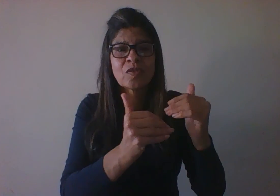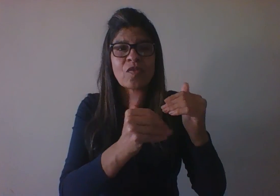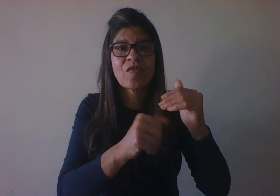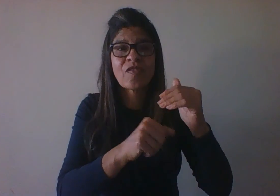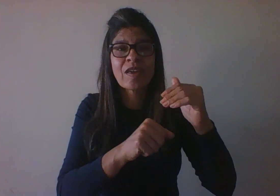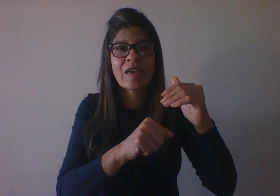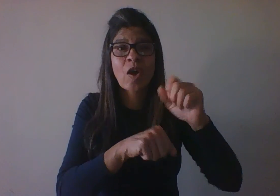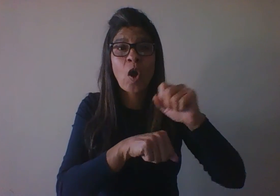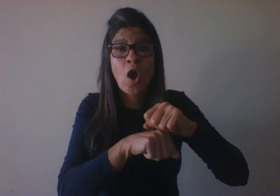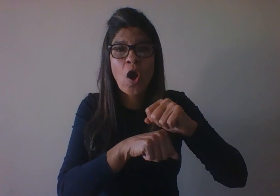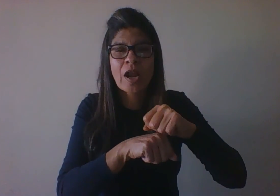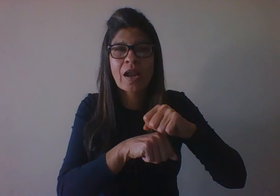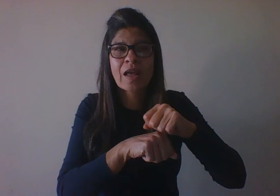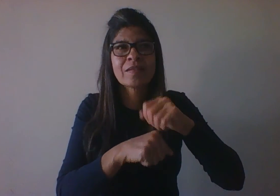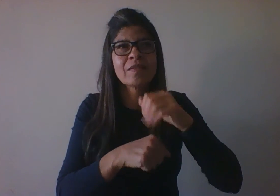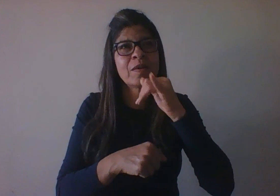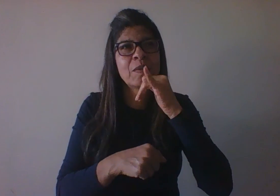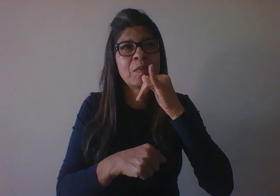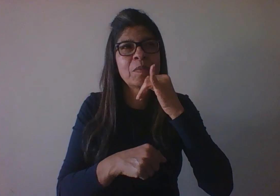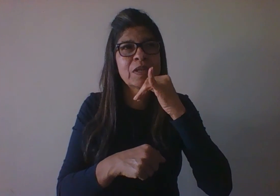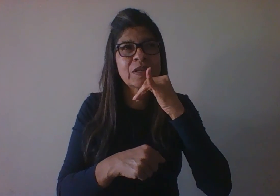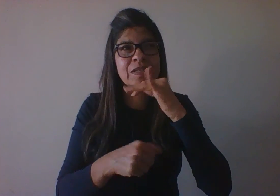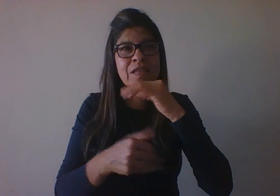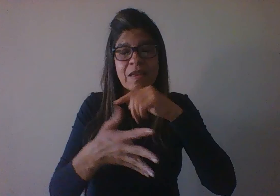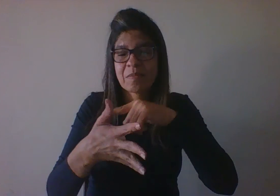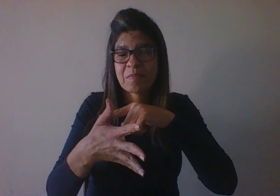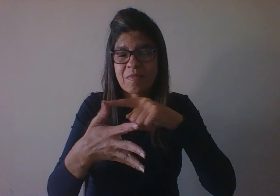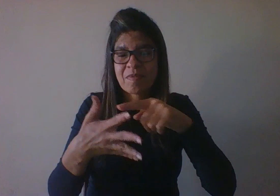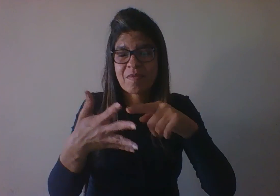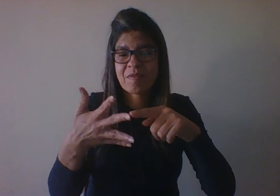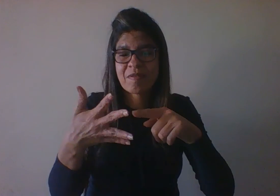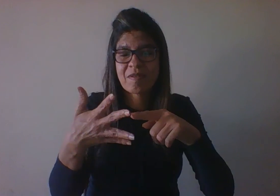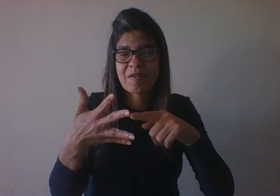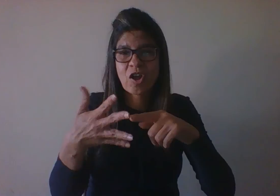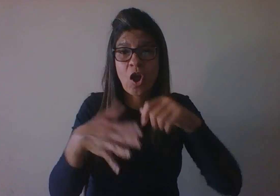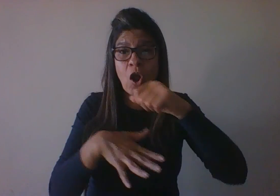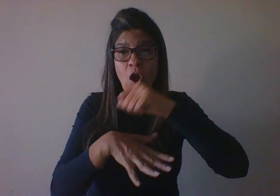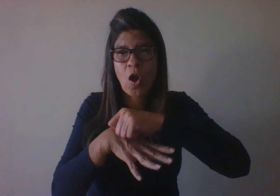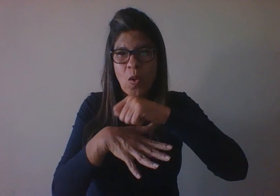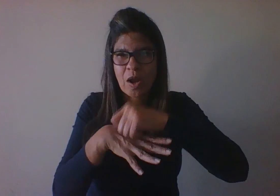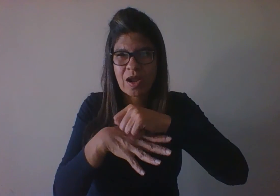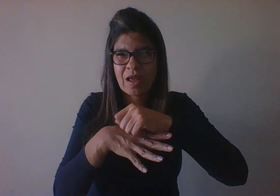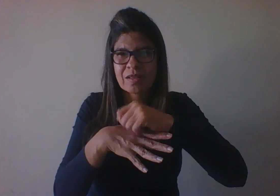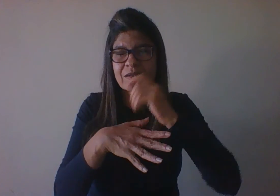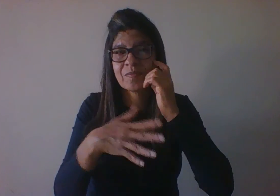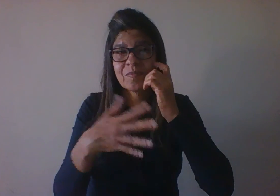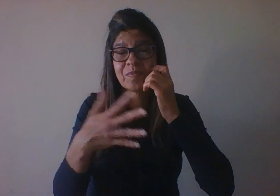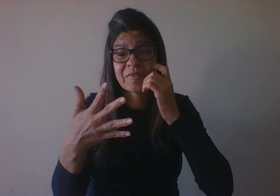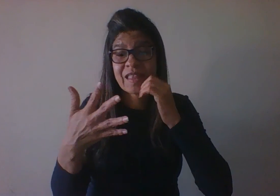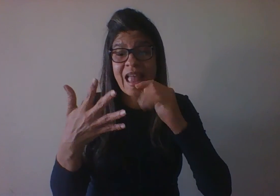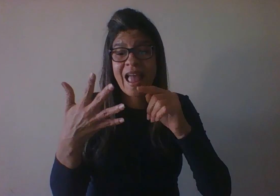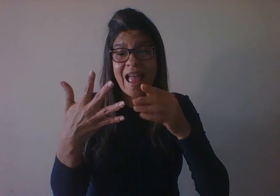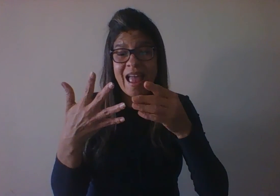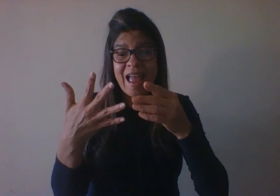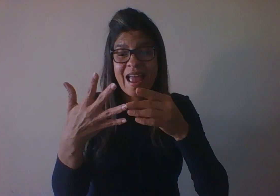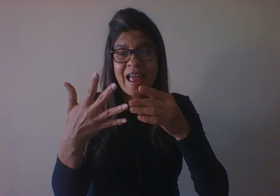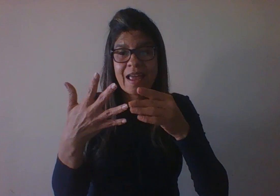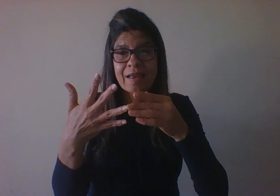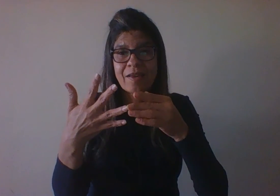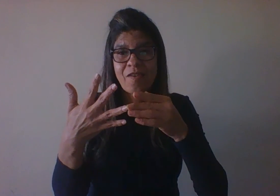pode ser o estágio operacional ou o estágio das operações concretas, e agora, nos estágios das operações formais, a partir